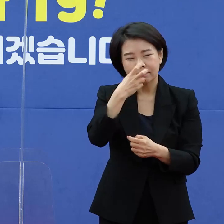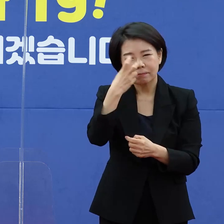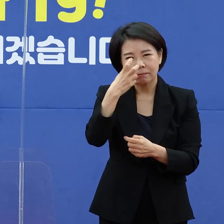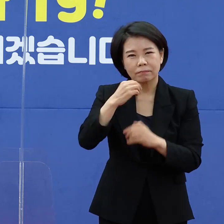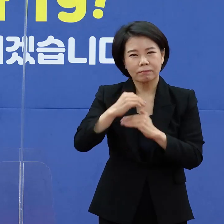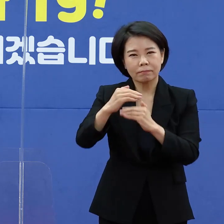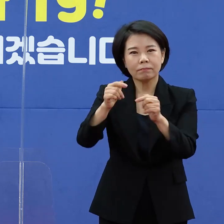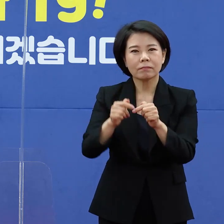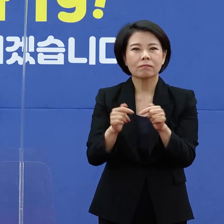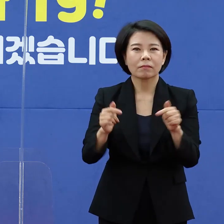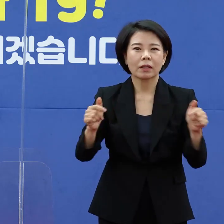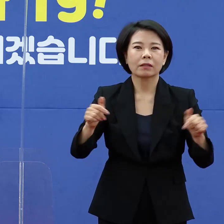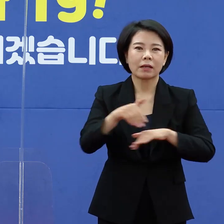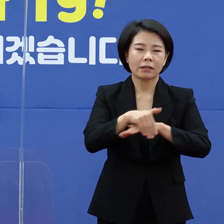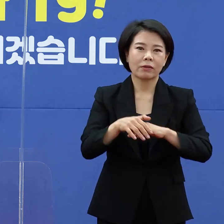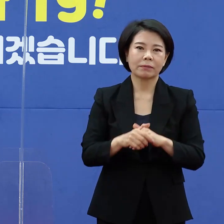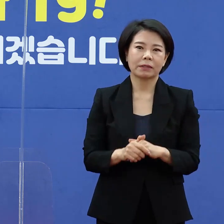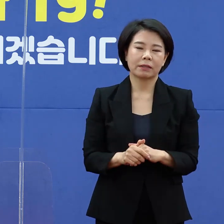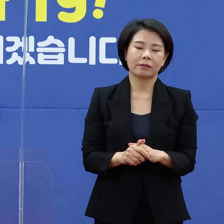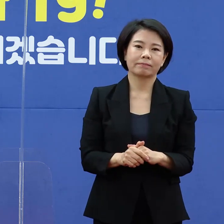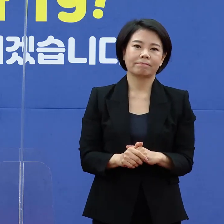확대해 나갈 계획입니다.